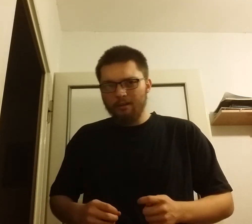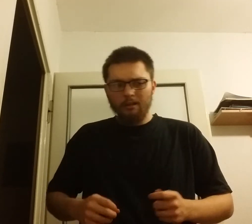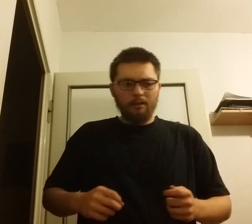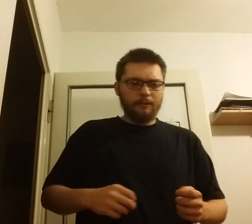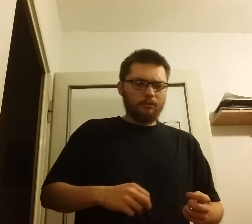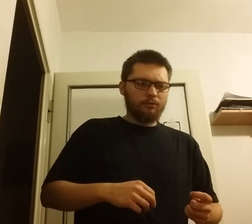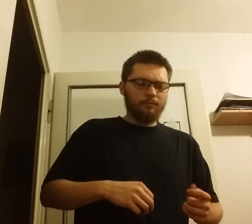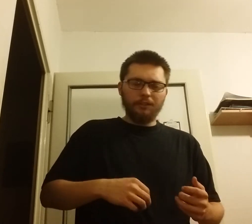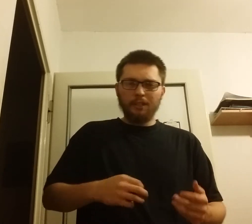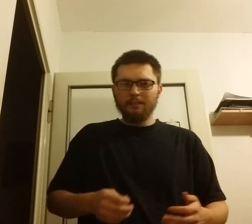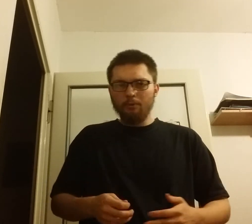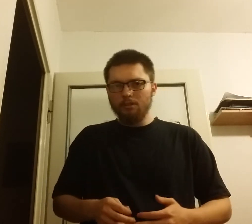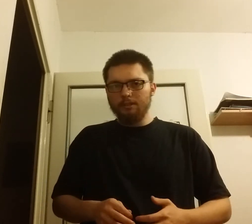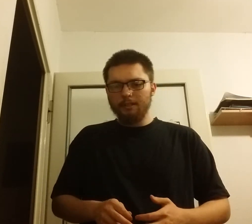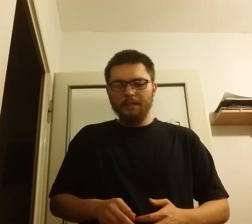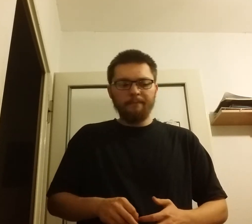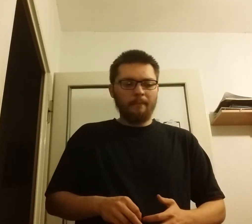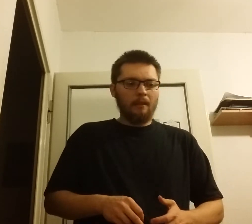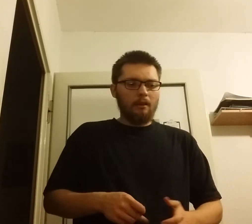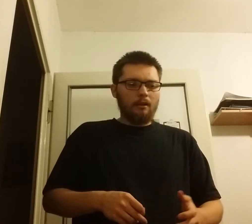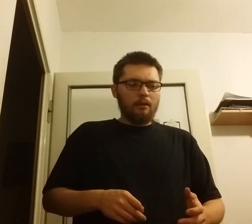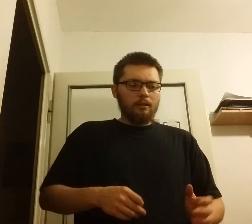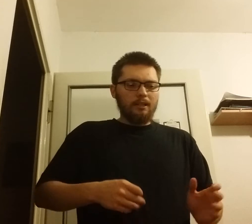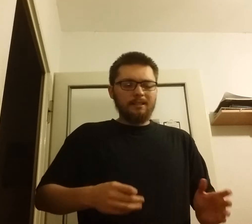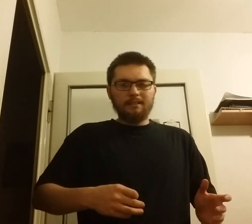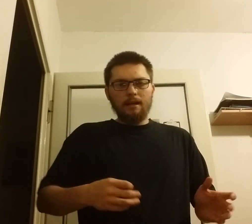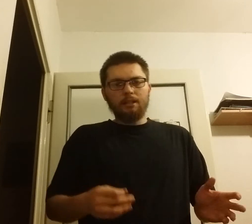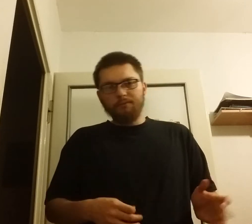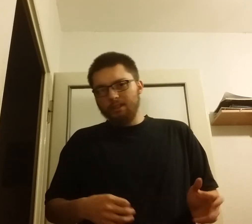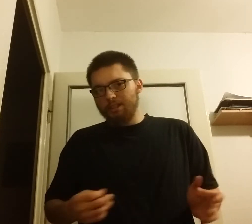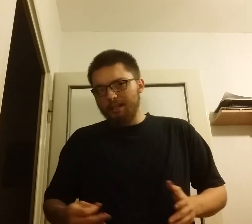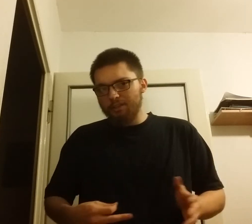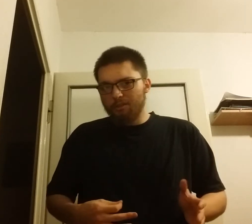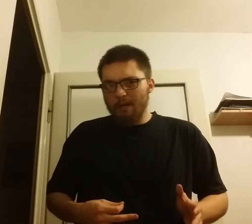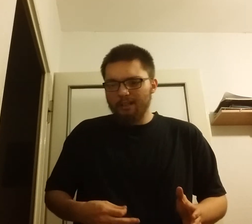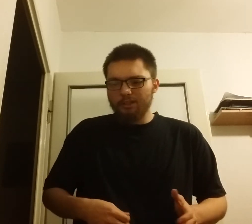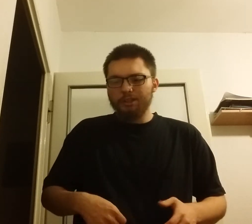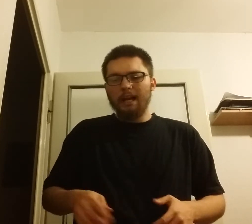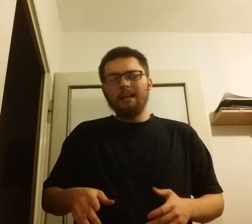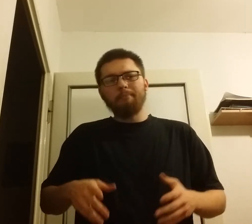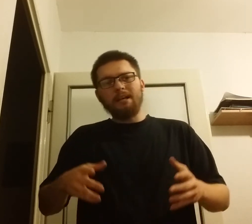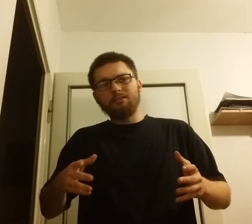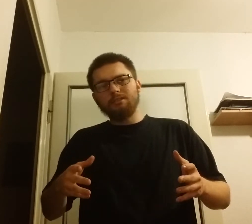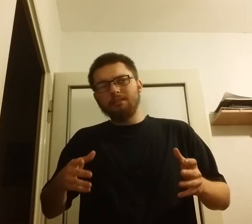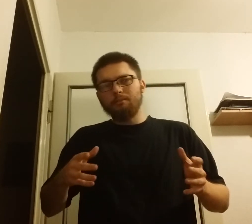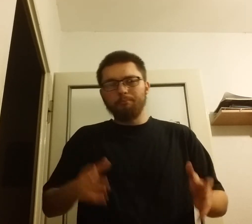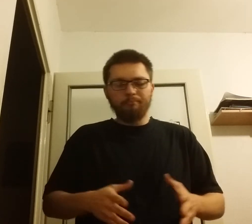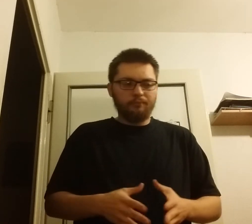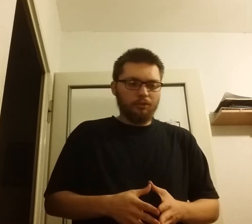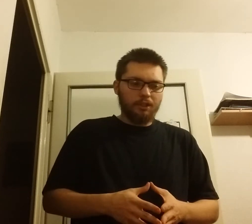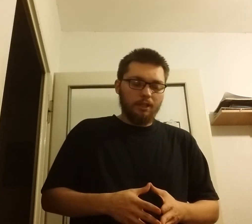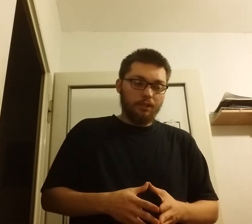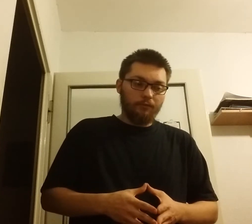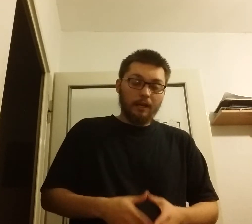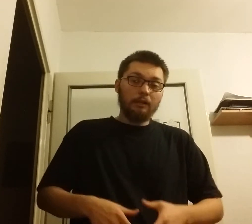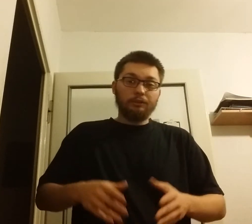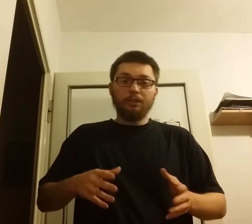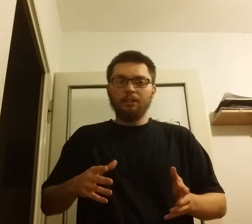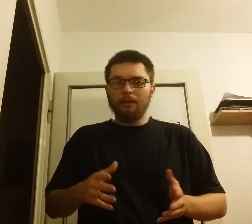odsuwa się z polityki i stara się wieść jakieś normalne życie ale patrząc na to co dzieje się w kraju co dzieje się